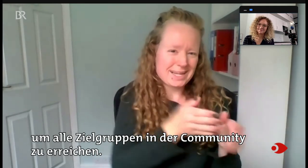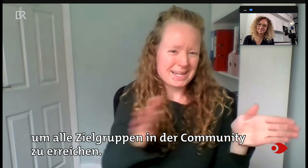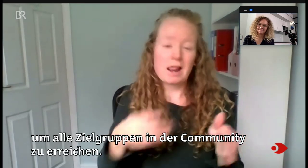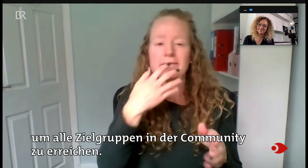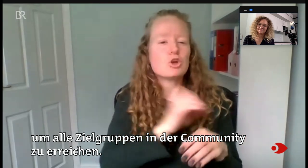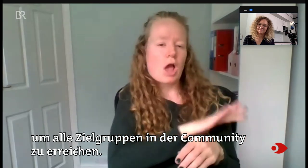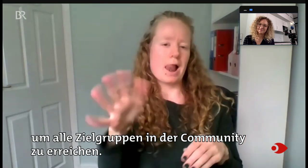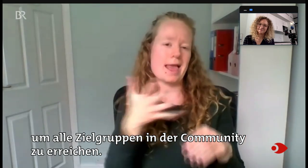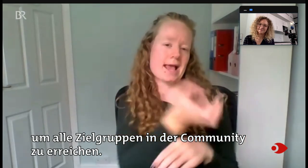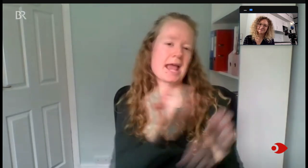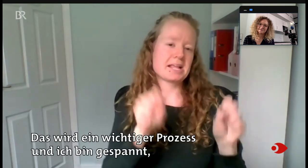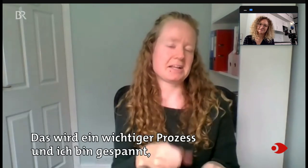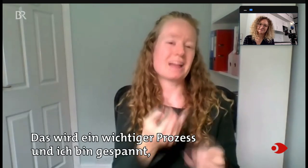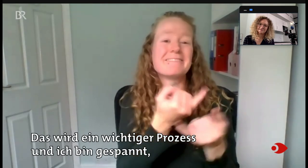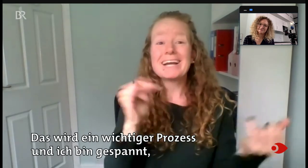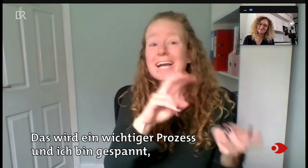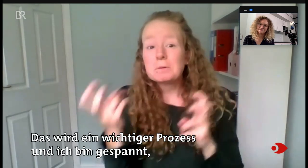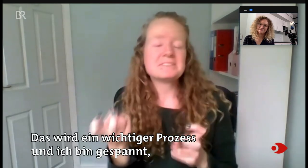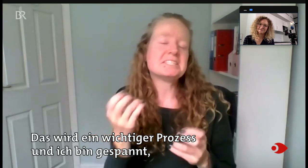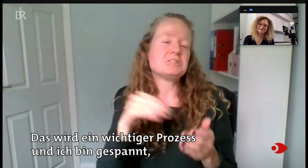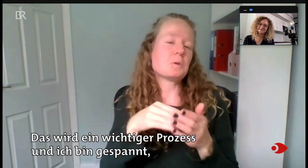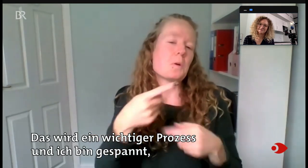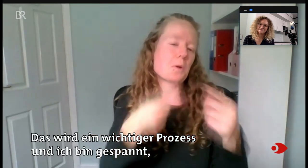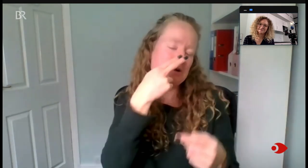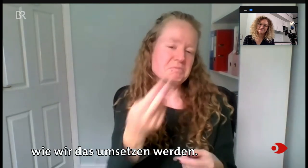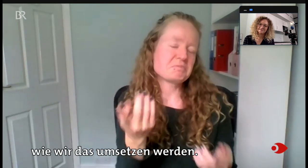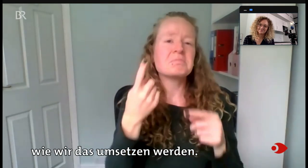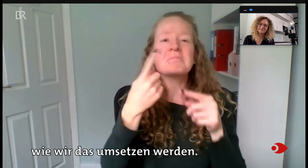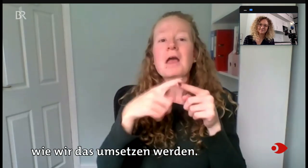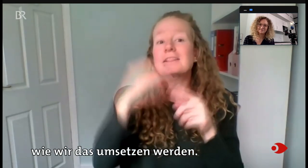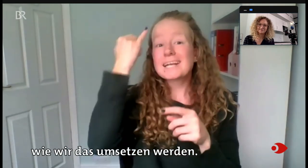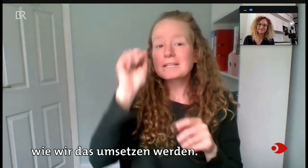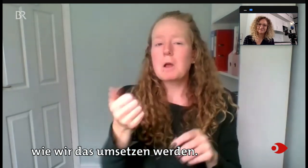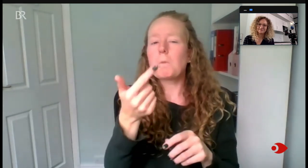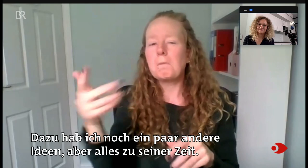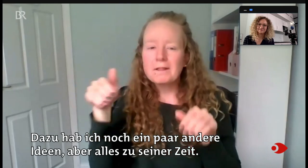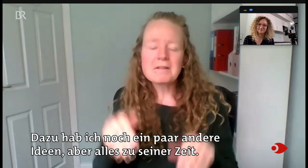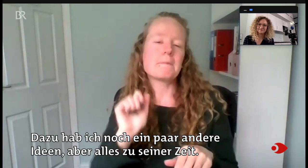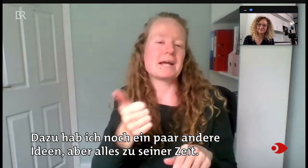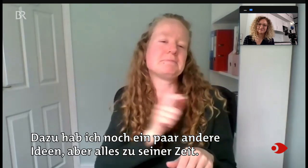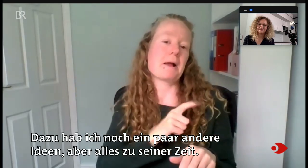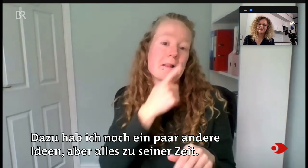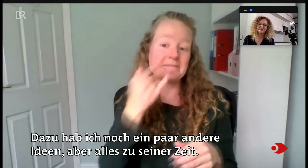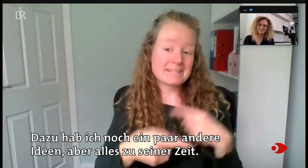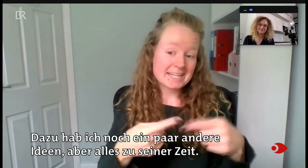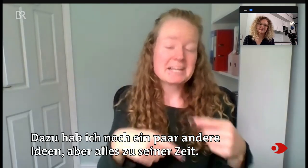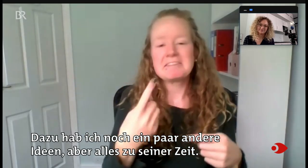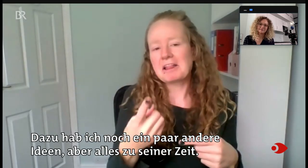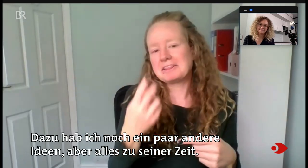Community zu erreichen. Das wird ein wichtiger Prozess und ich bin gespannt, wie wir das umsetzen werden. Dazu habe ich noch ein paar andere Ideen, aber alles zu seiner